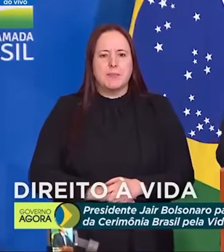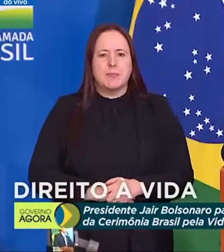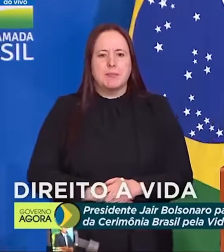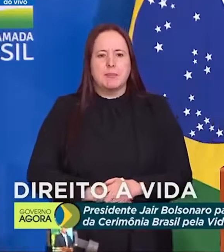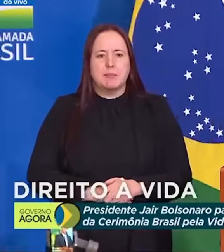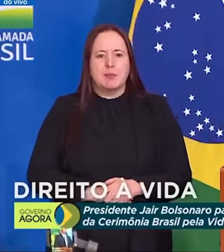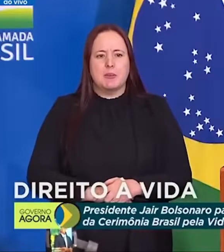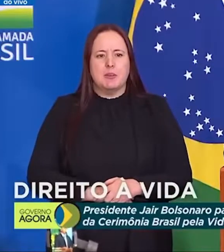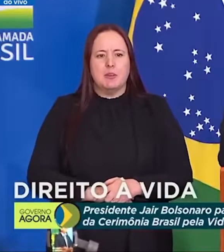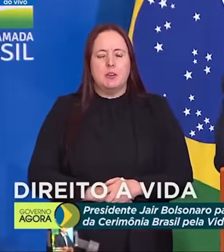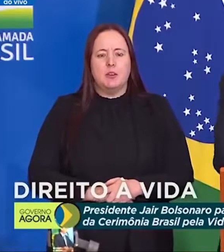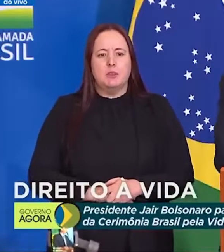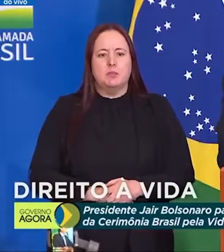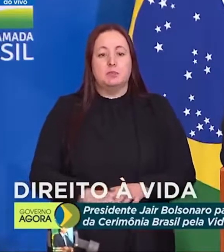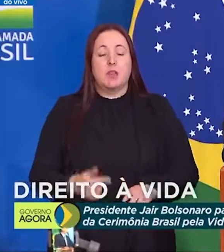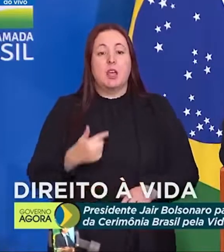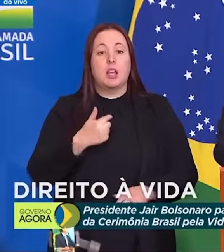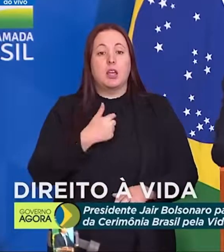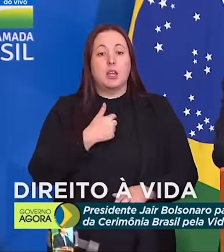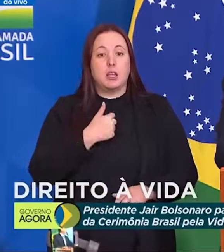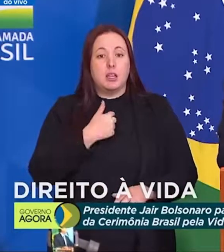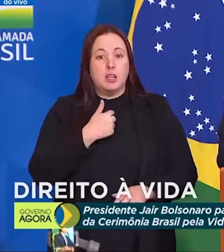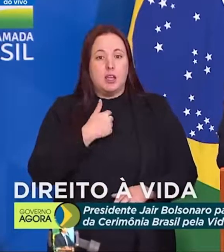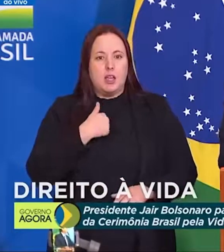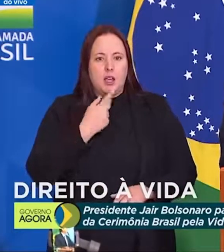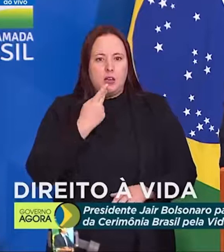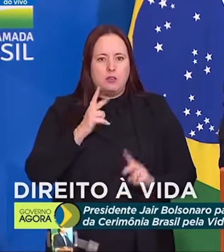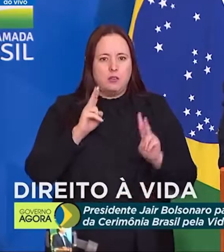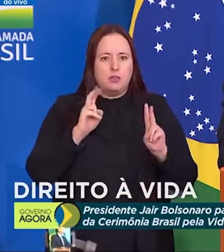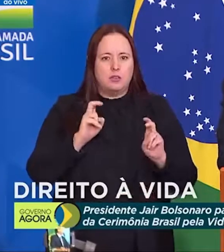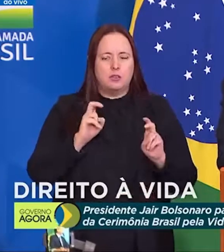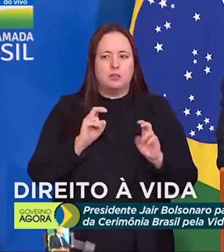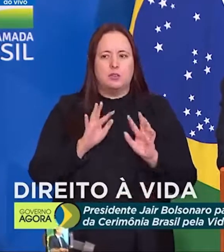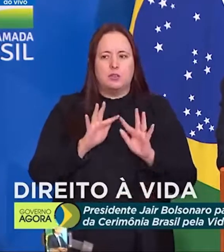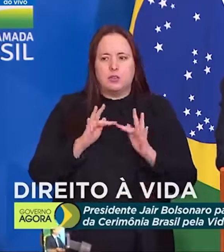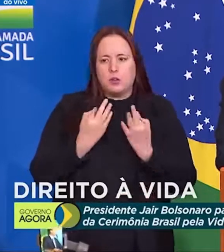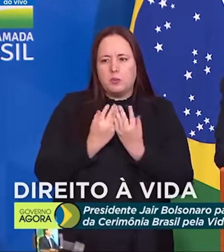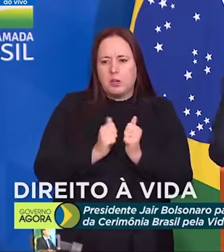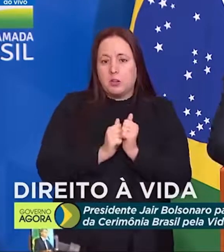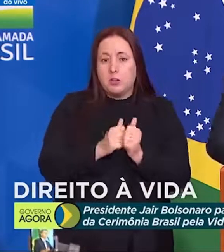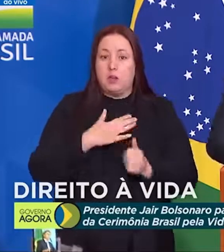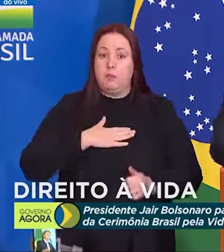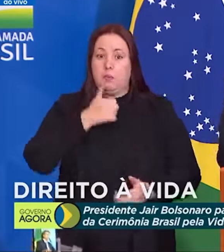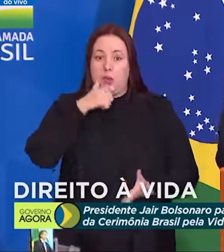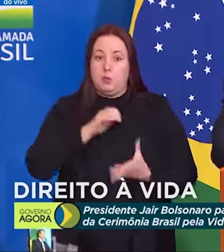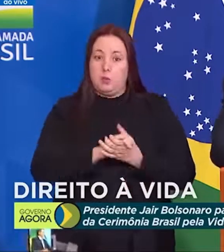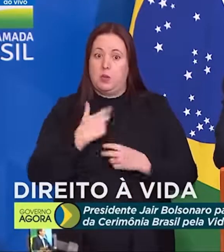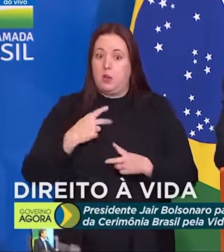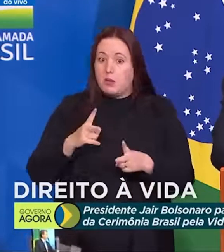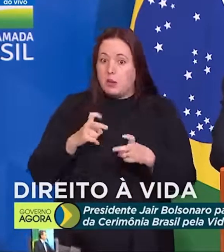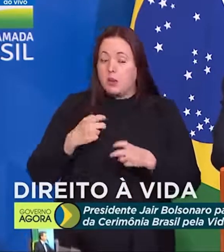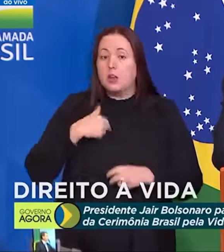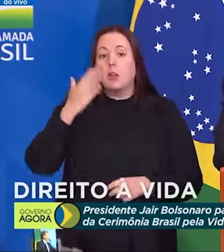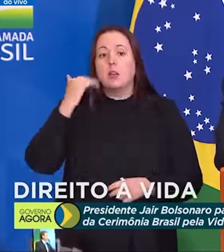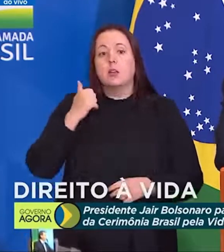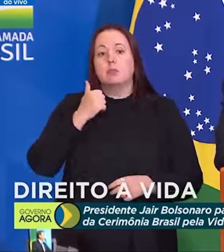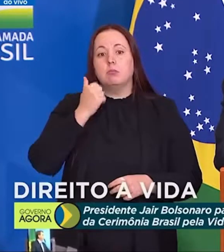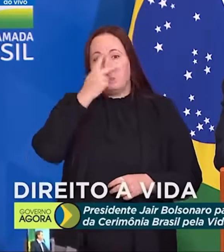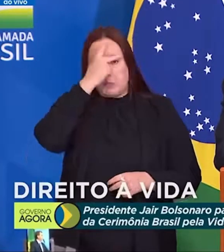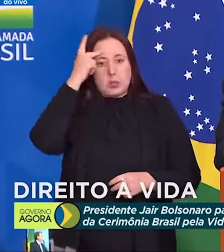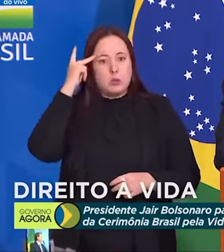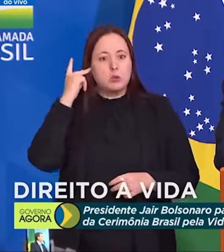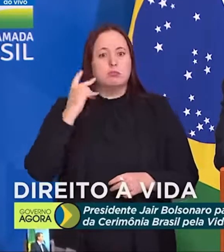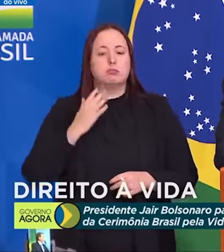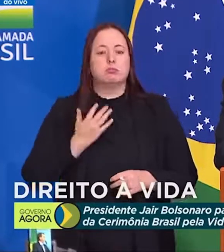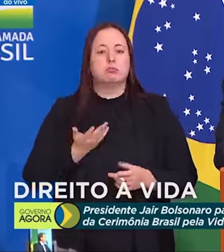Eu sou suspeito para falar de parentes ao meu lado. A minha esposa, pelo que eu vejo, pelo que eu sei, é pessoa discreta,